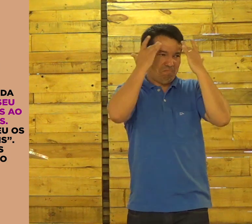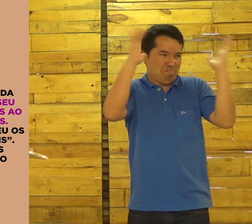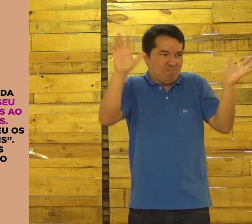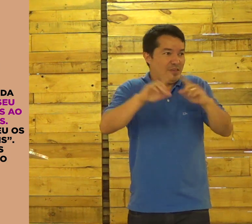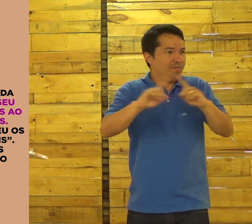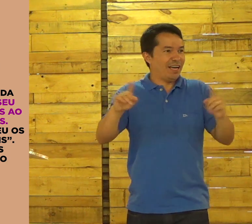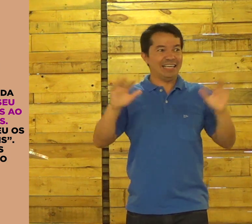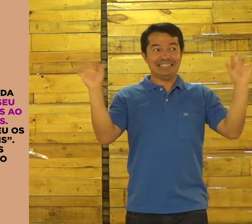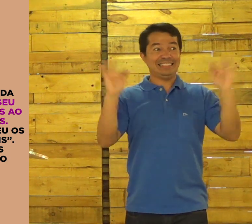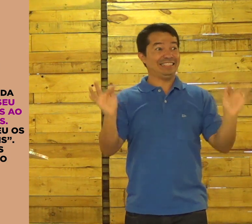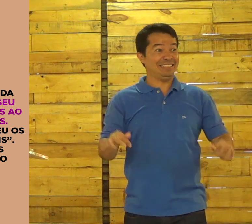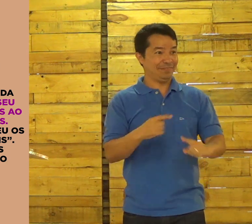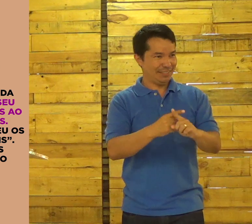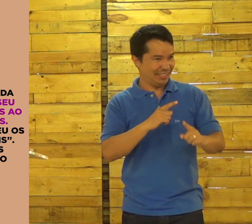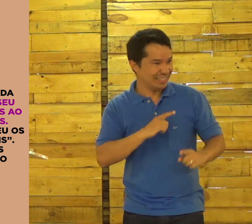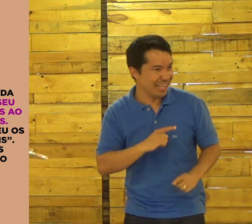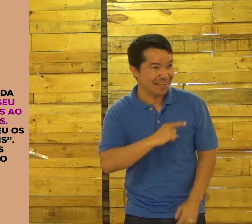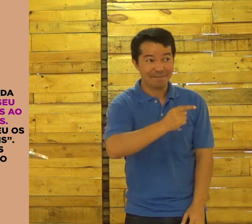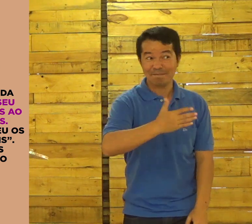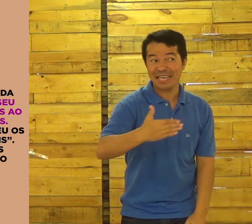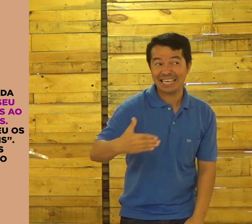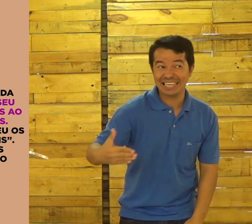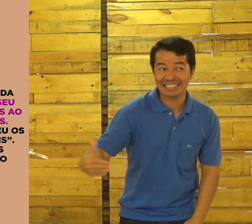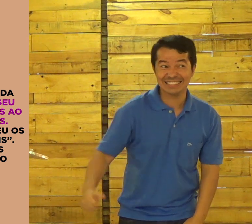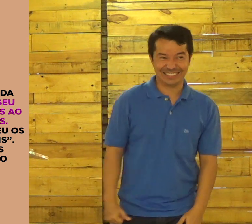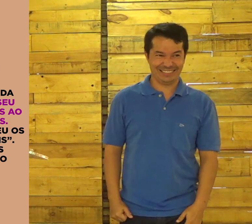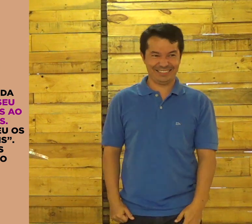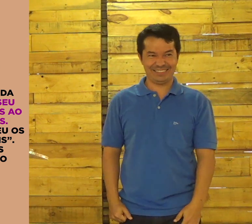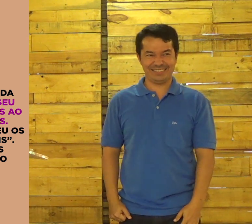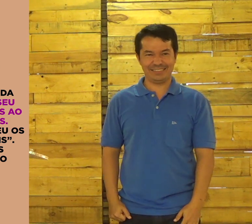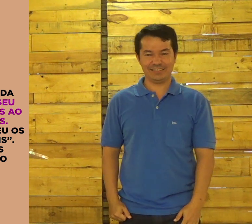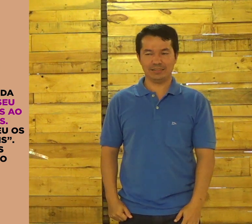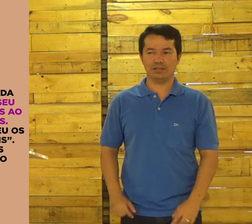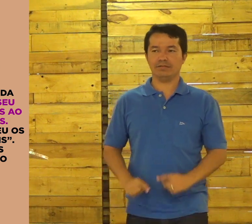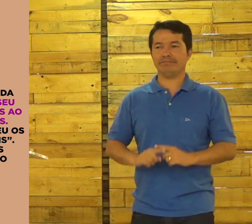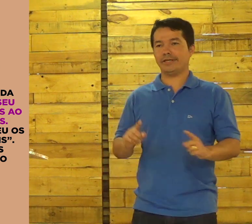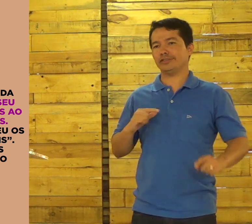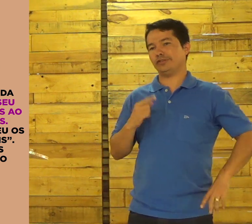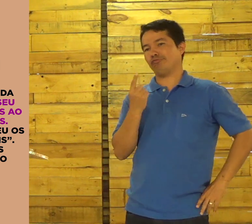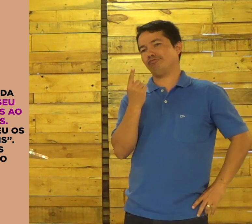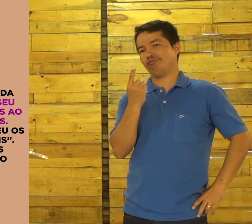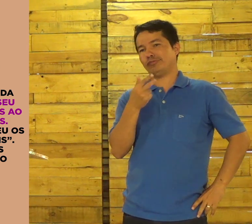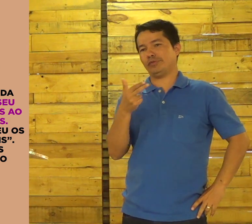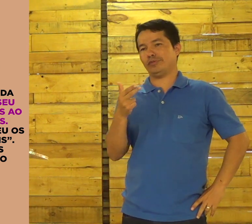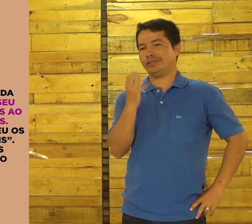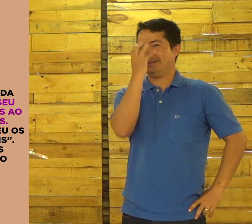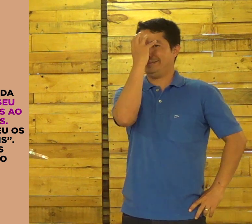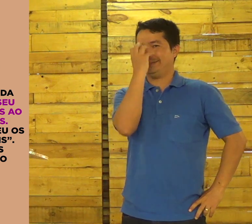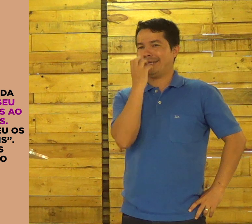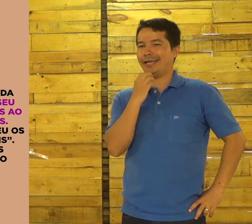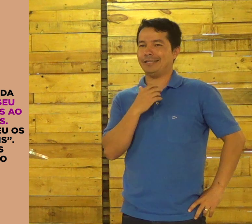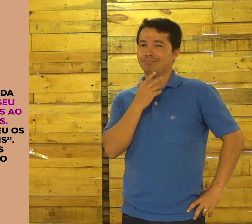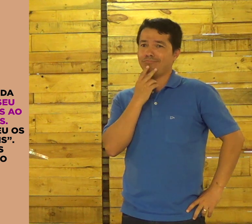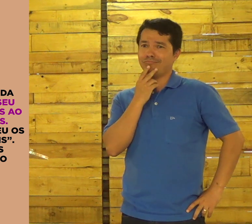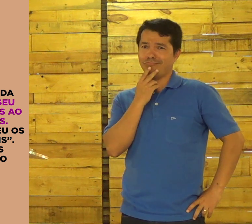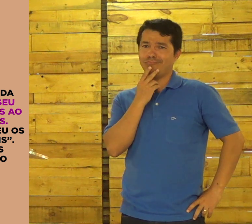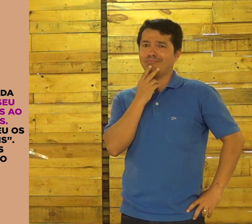dez, não sei quantos peixes. Já se sentiam alegres, porque tinham algum peixe. Mas vendo um peixe,